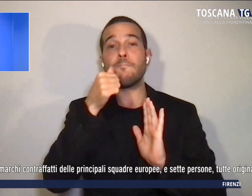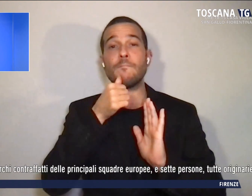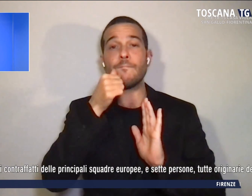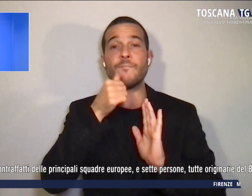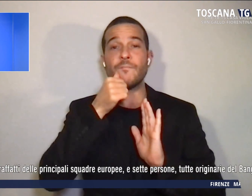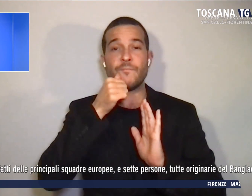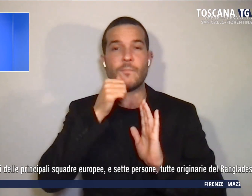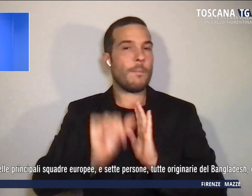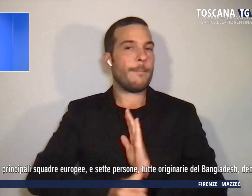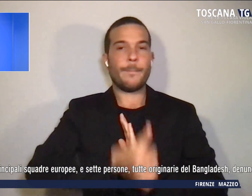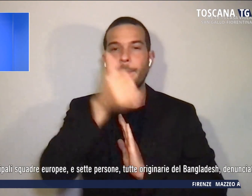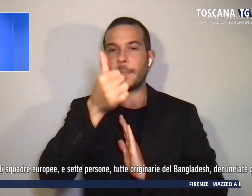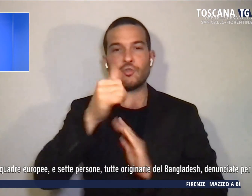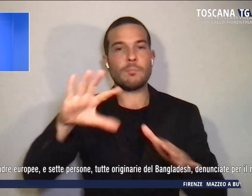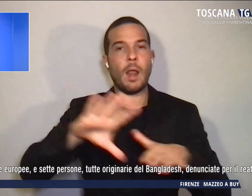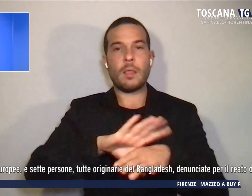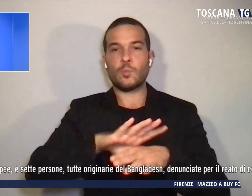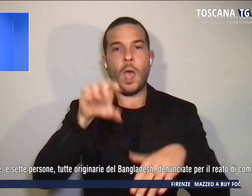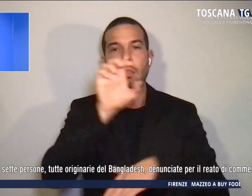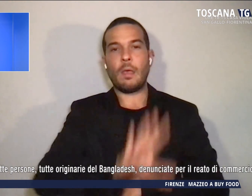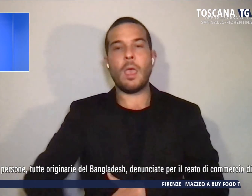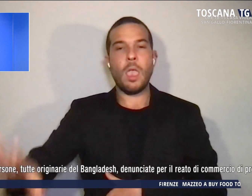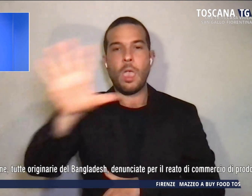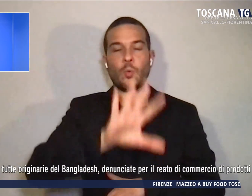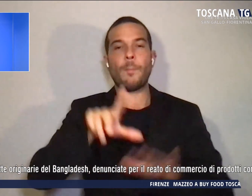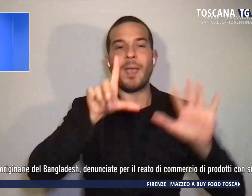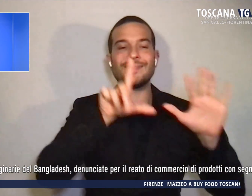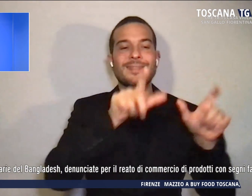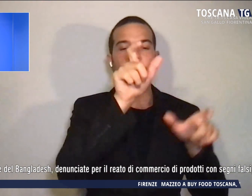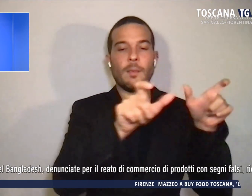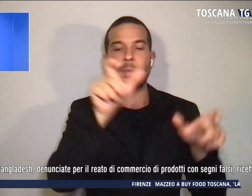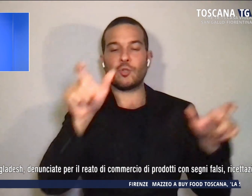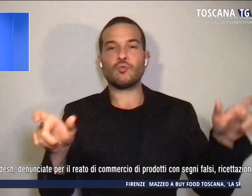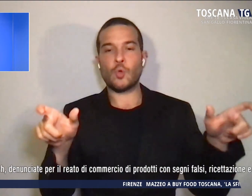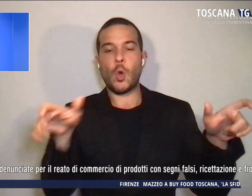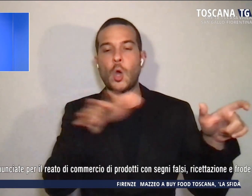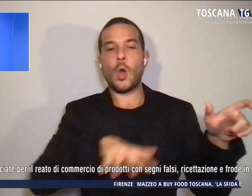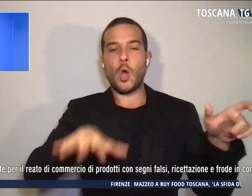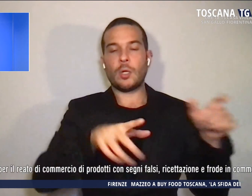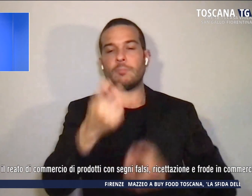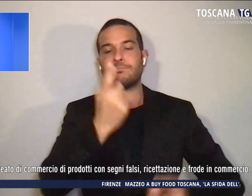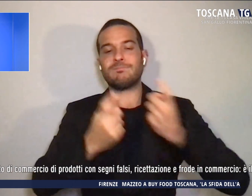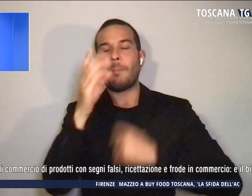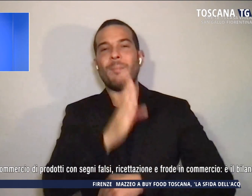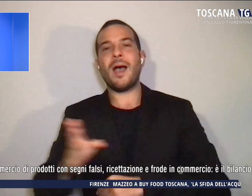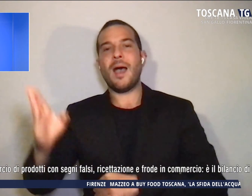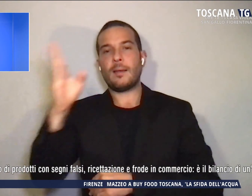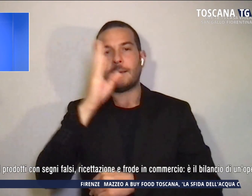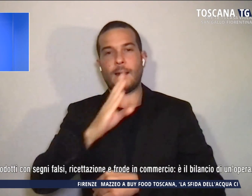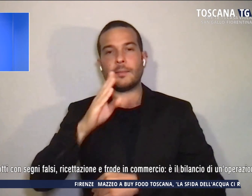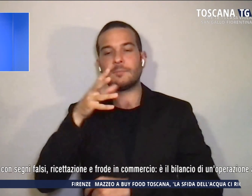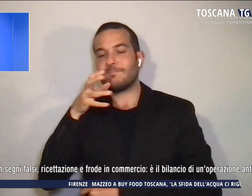europee e sette persone, tutte originarie del Bangladesh, denunciate per il reato di